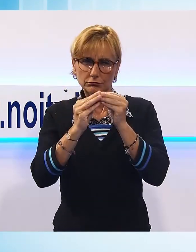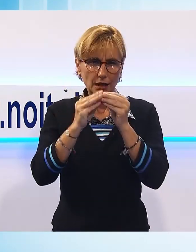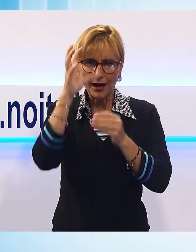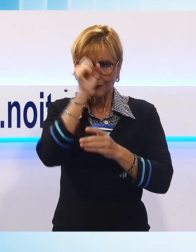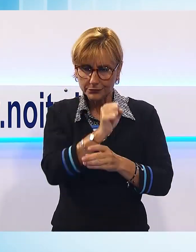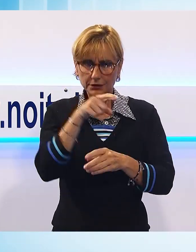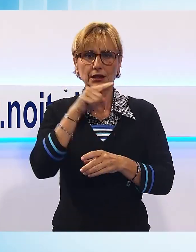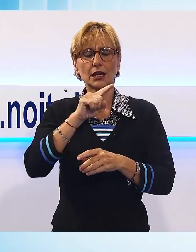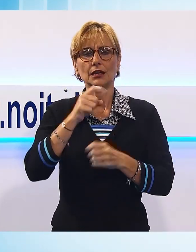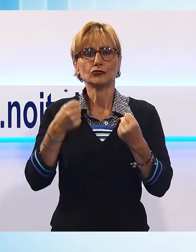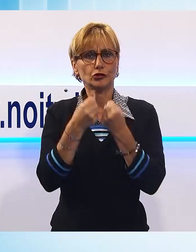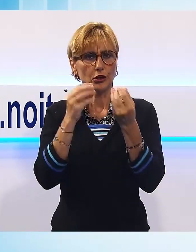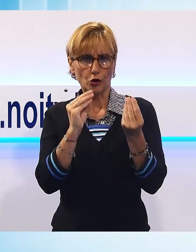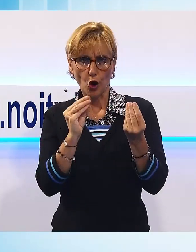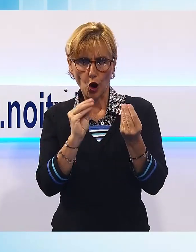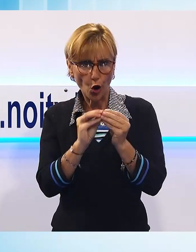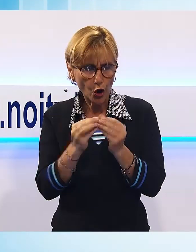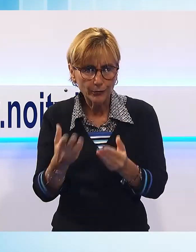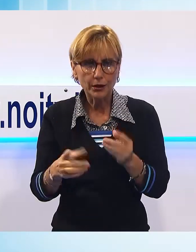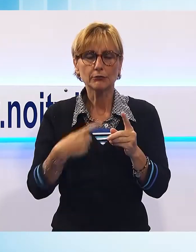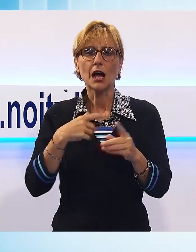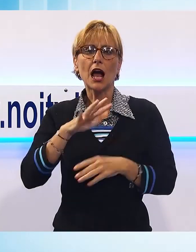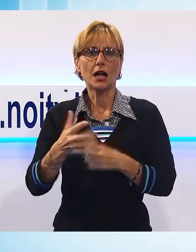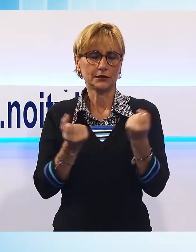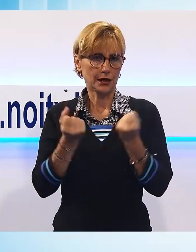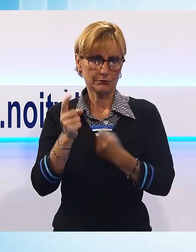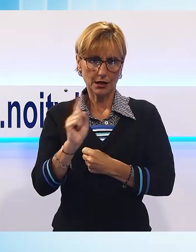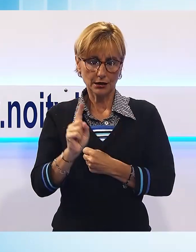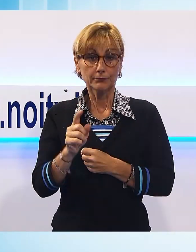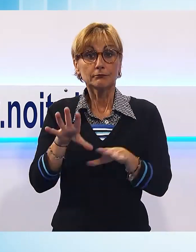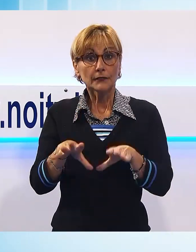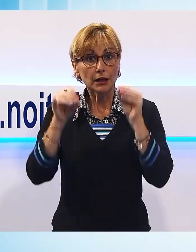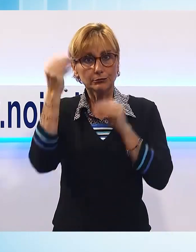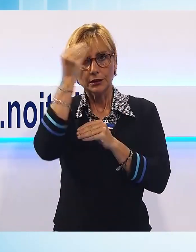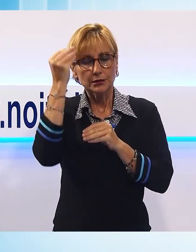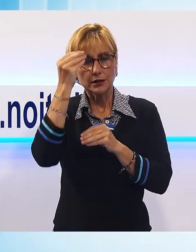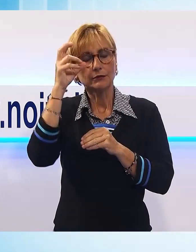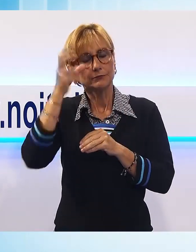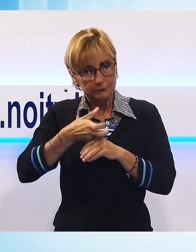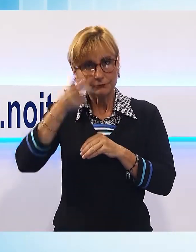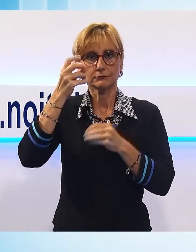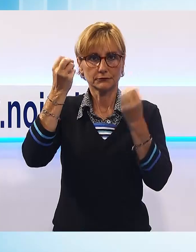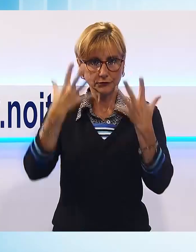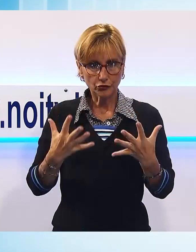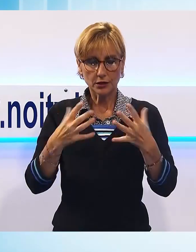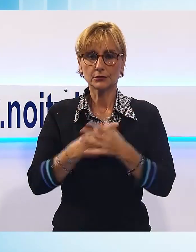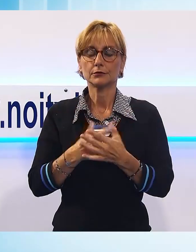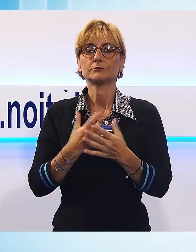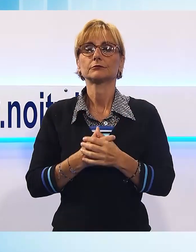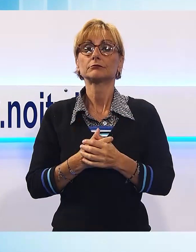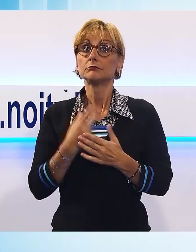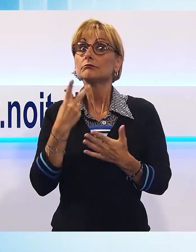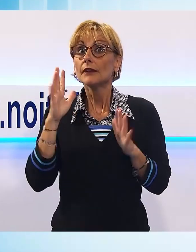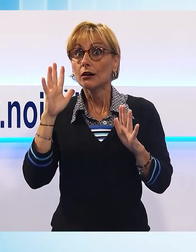coinvolto comunque altre vetture. Si ipotizzava, almeno in un primo momento, un colpo di sonno. Da valutare anche quanto possa aver